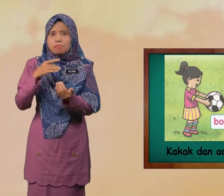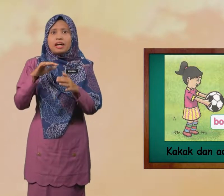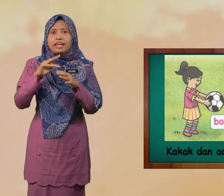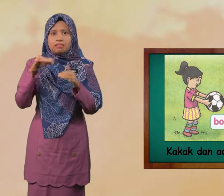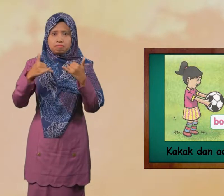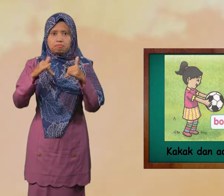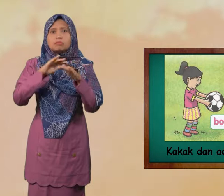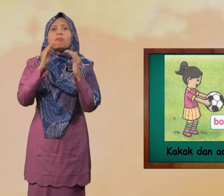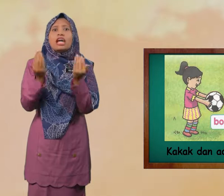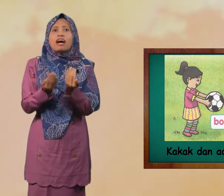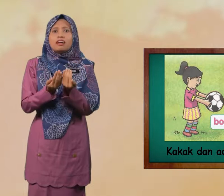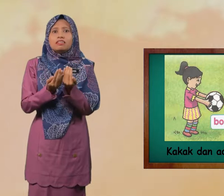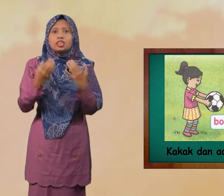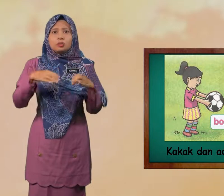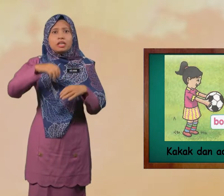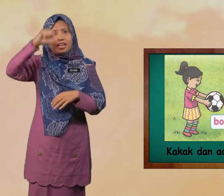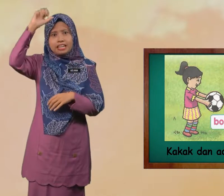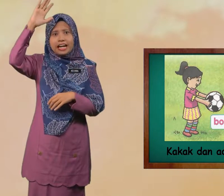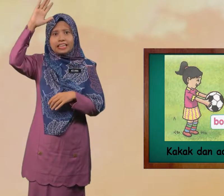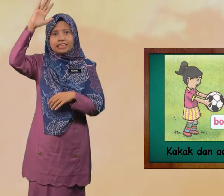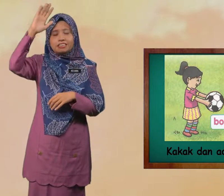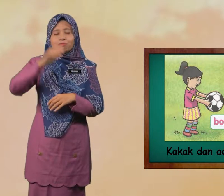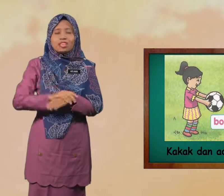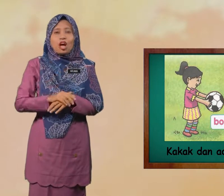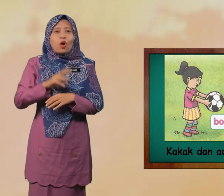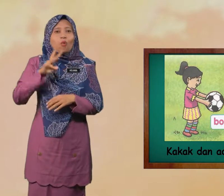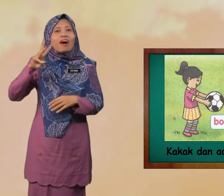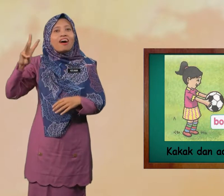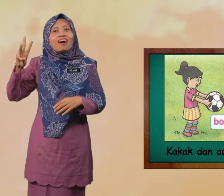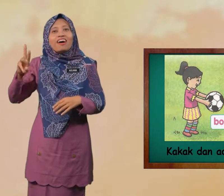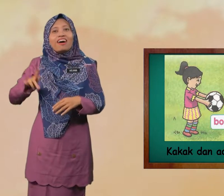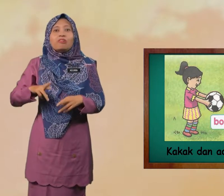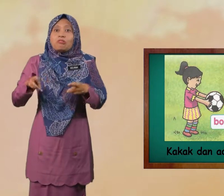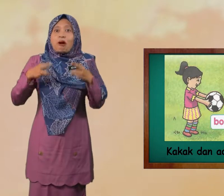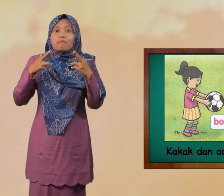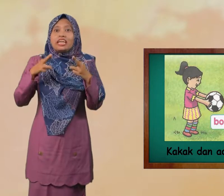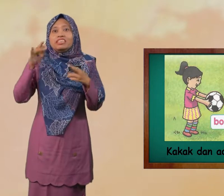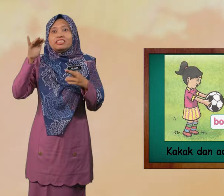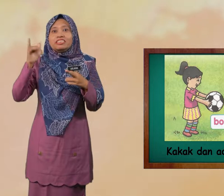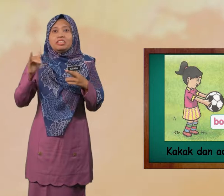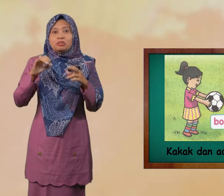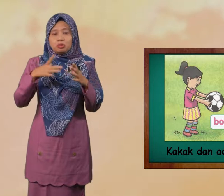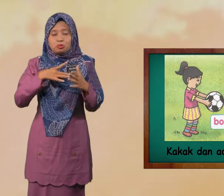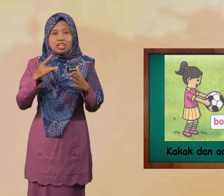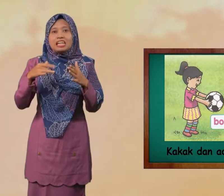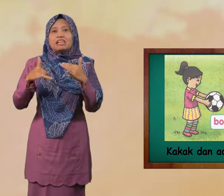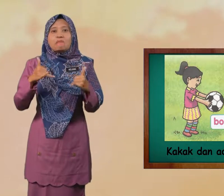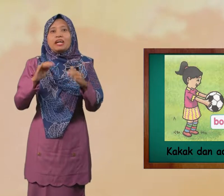Main Bola Cuba Angkat Tangan Wah Amainya Yang Suka Main